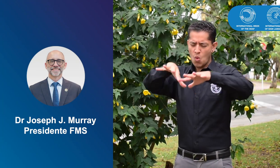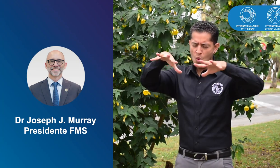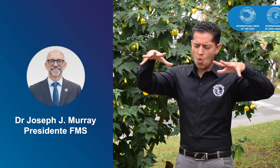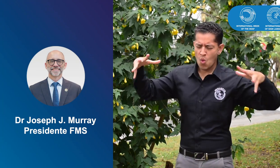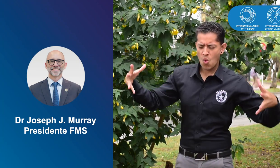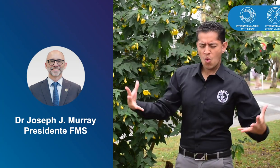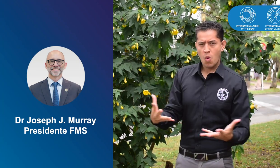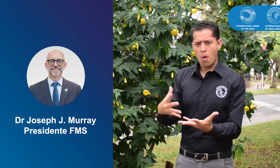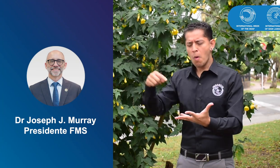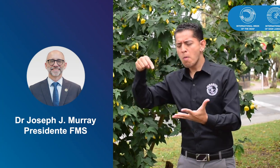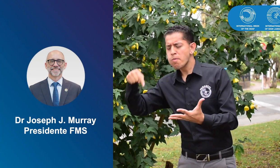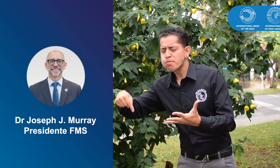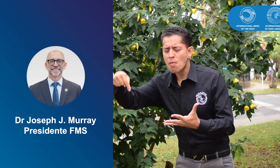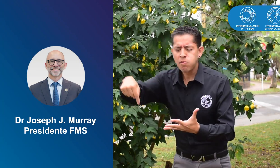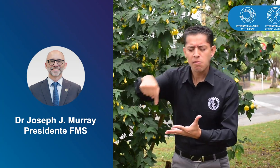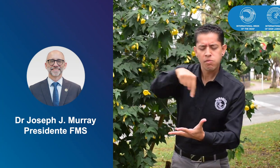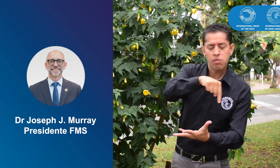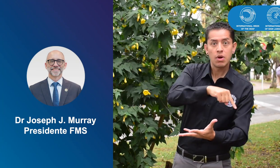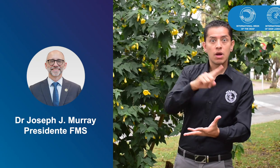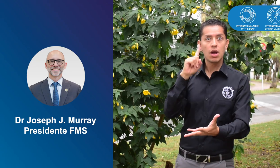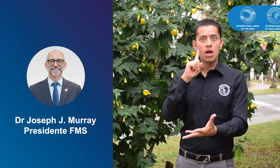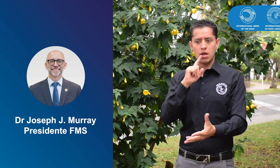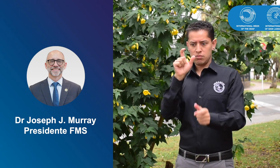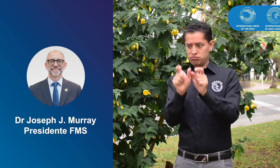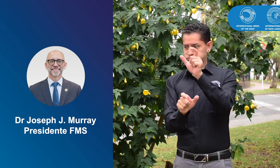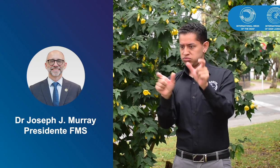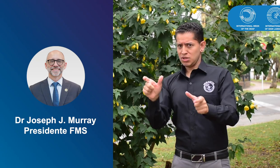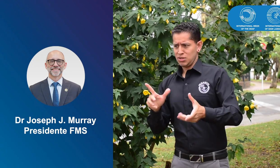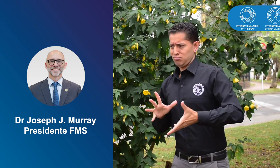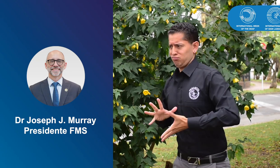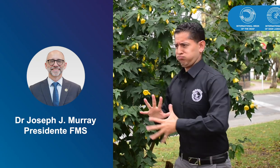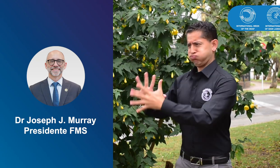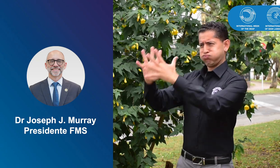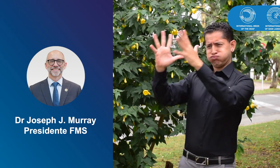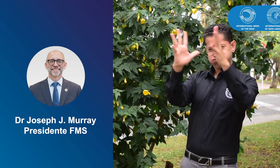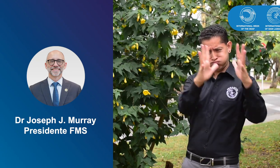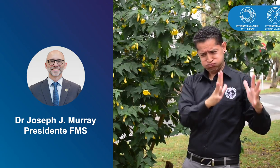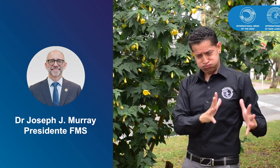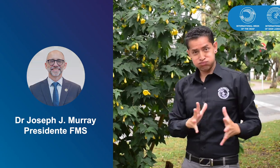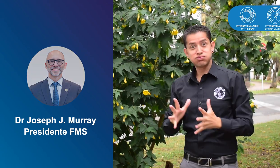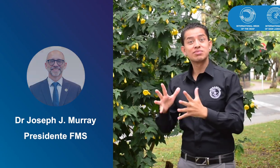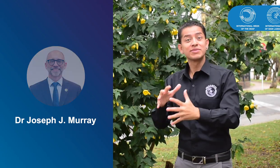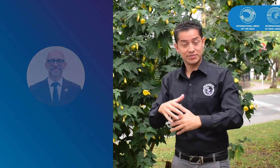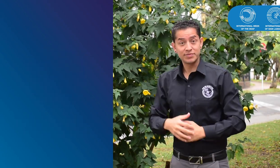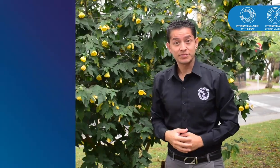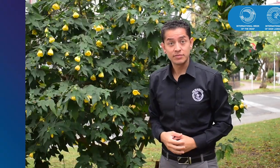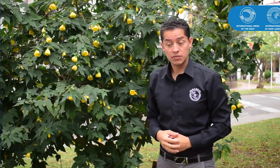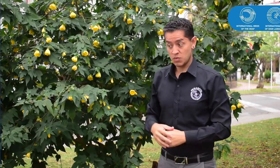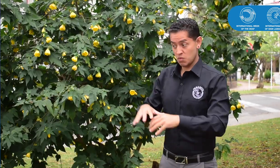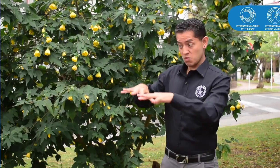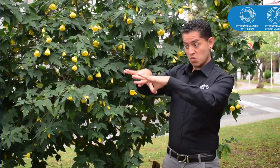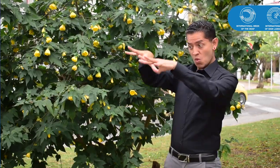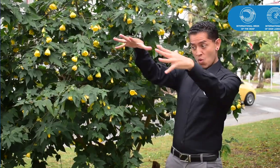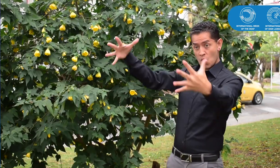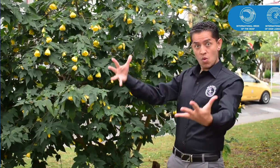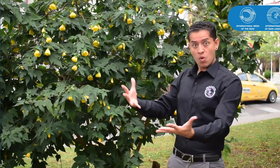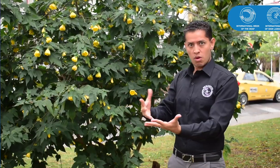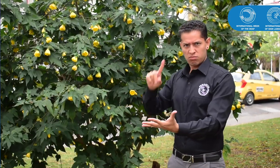para la tercera semana del mes de septiembre, un mundo en donde todas las personas sordas puedan enseñar en cualquier